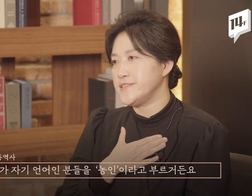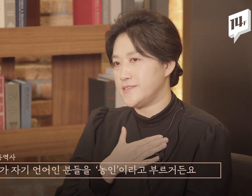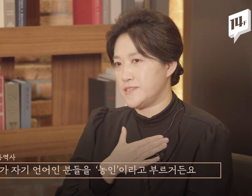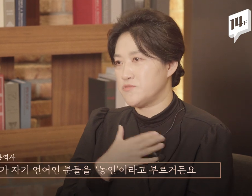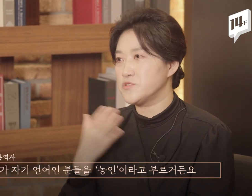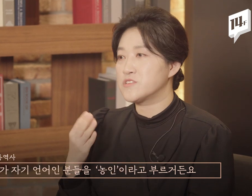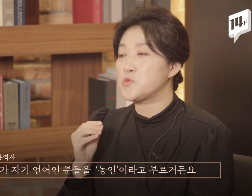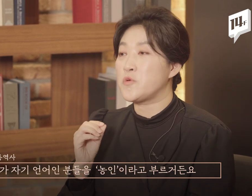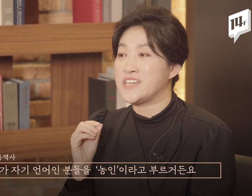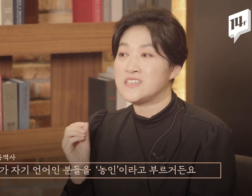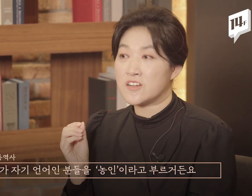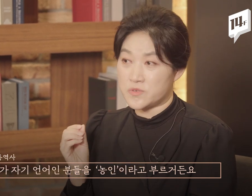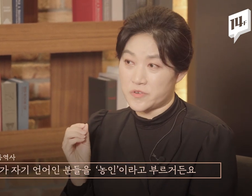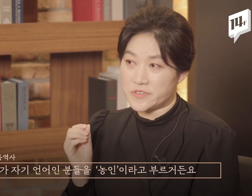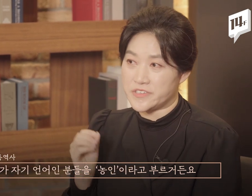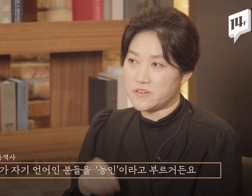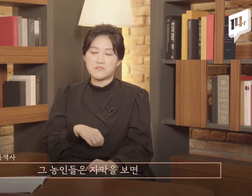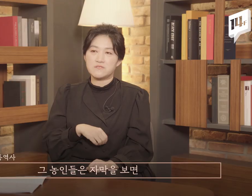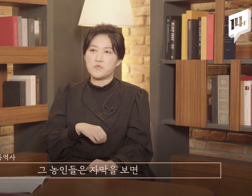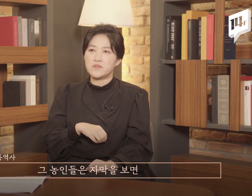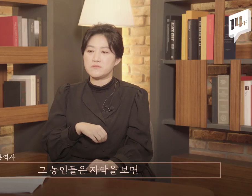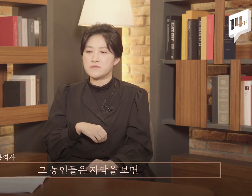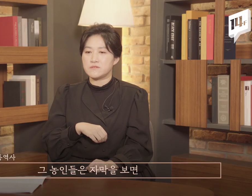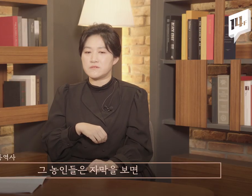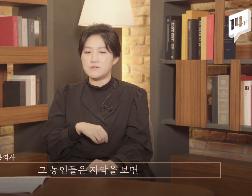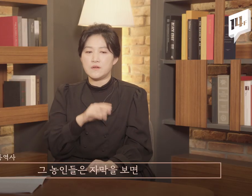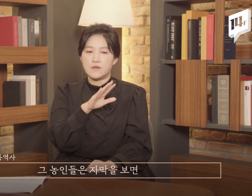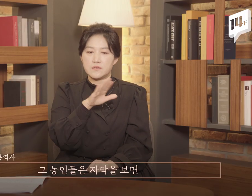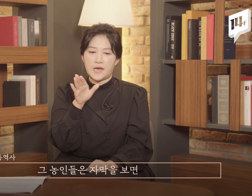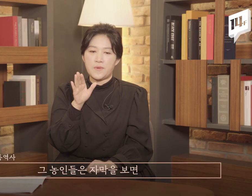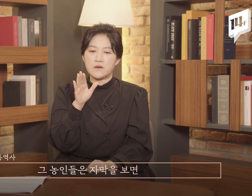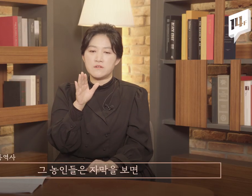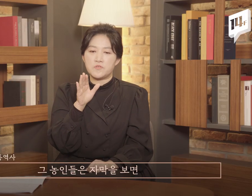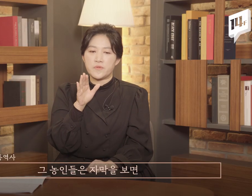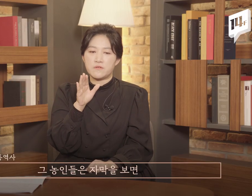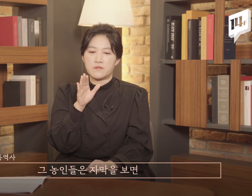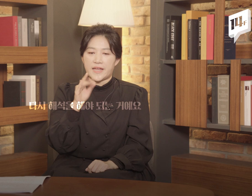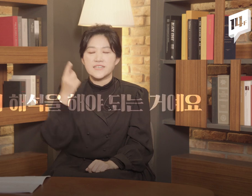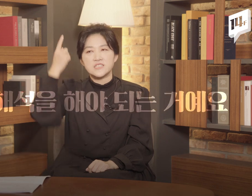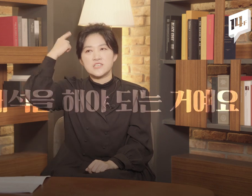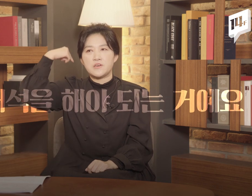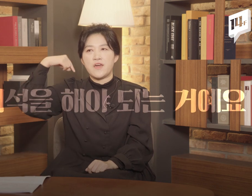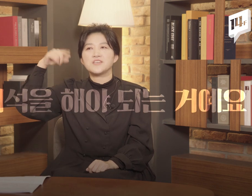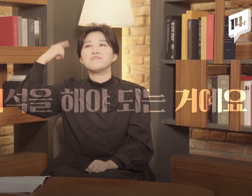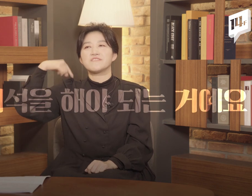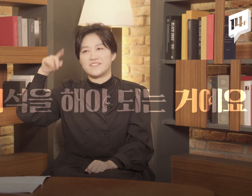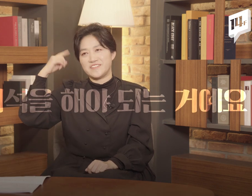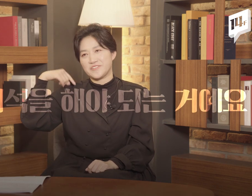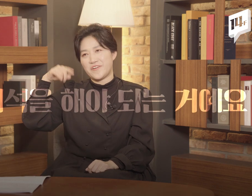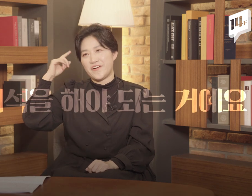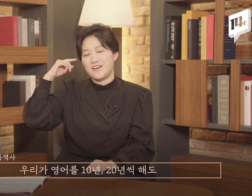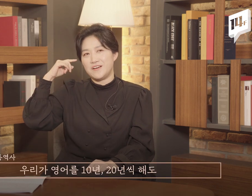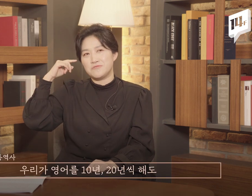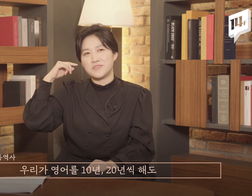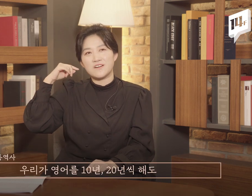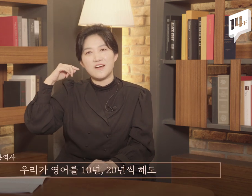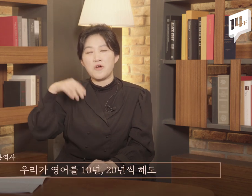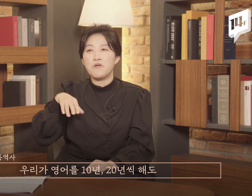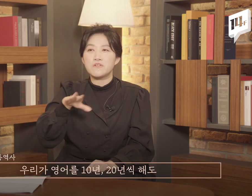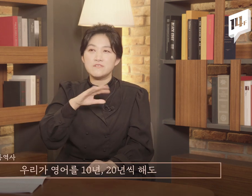분들을 농인이라고 부르거든요. 그래서 그 농인들은 자막을 보면 다시 해석을 해야 되는 거예요. 우리가 영어를